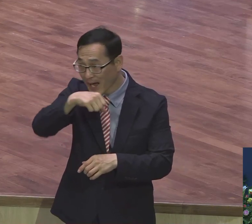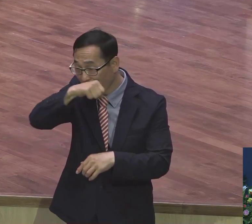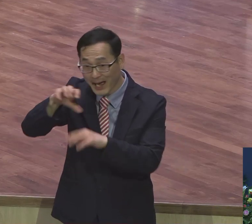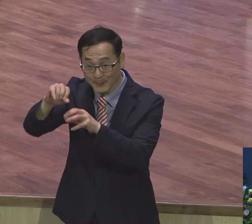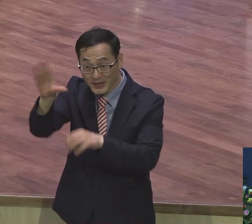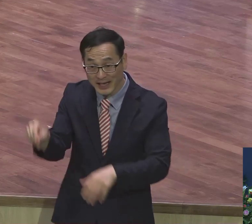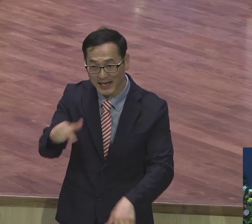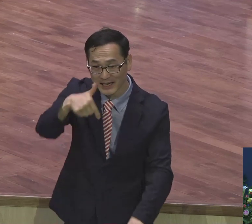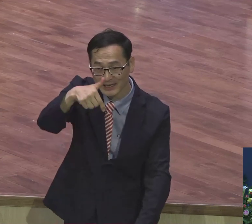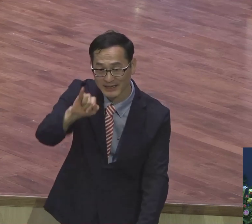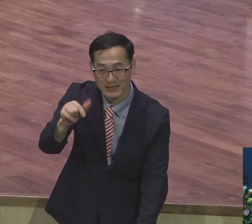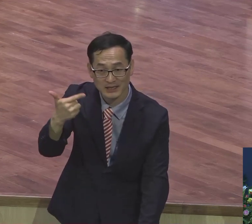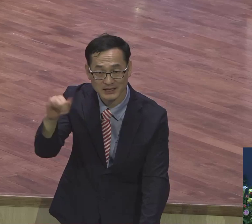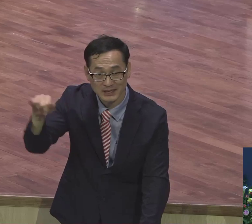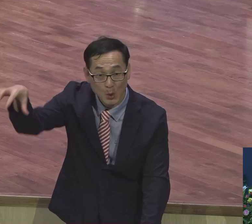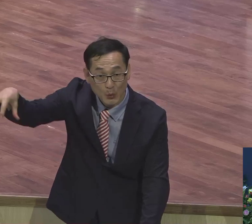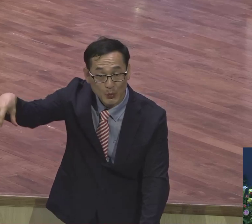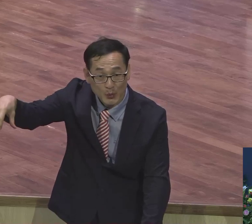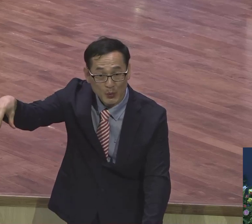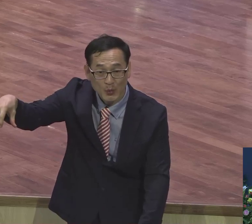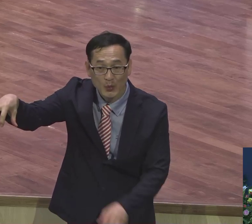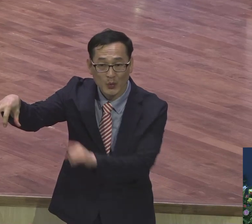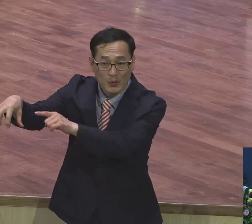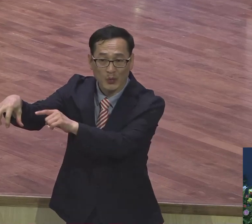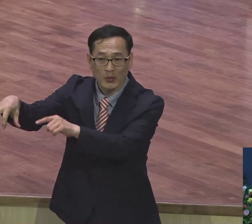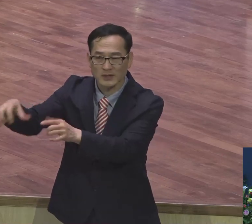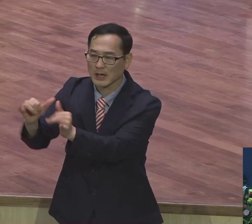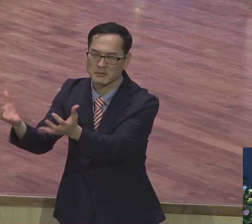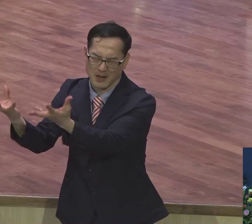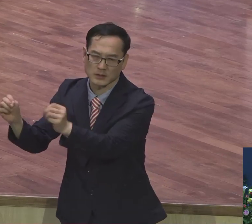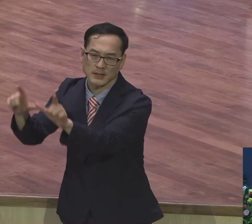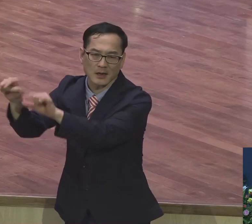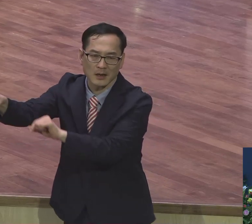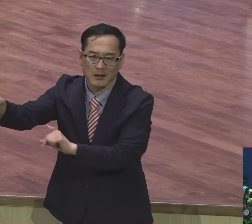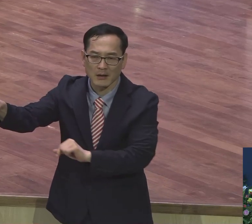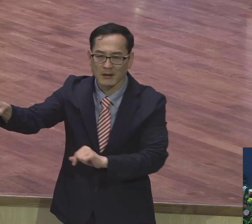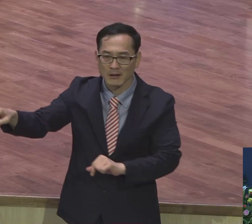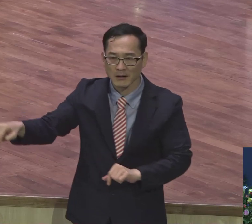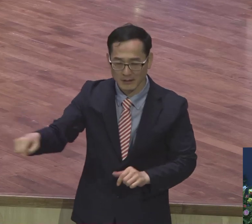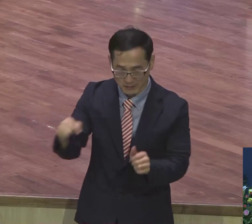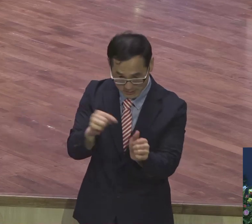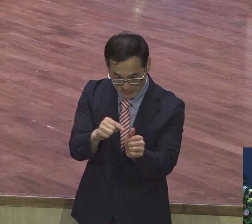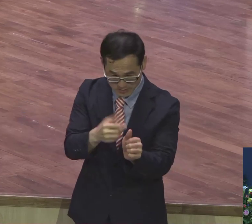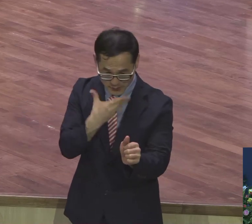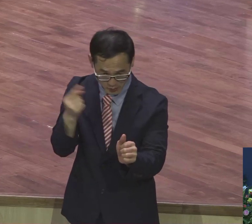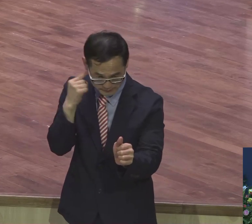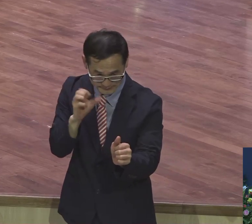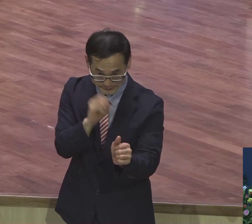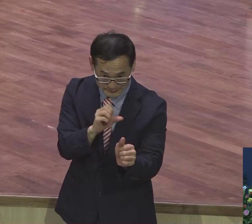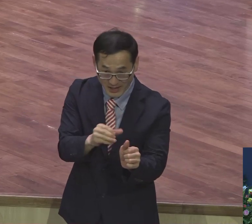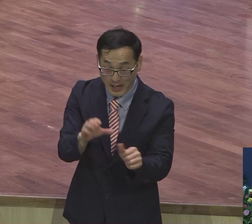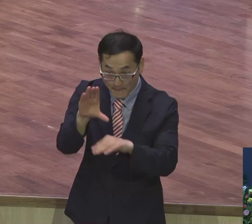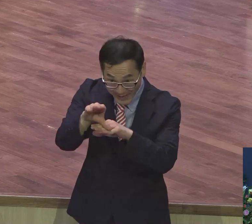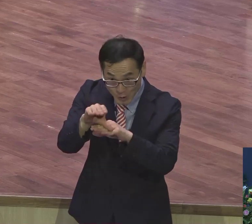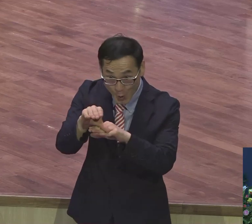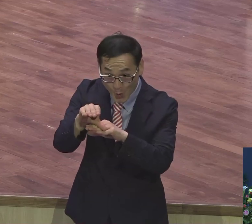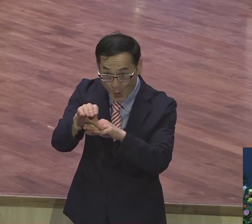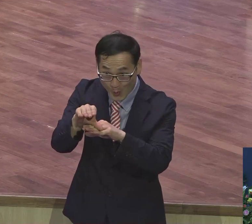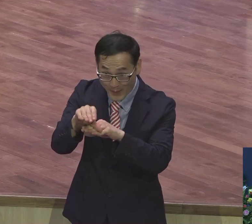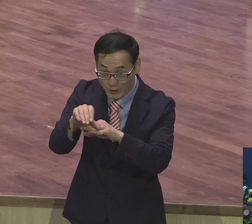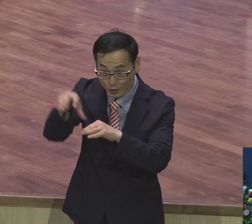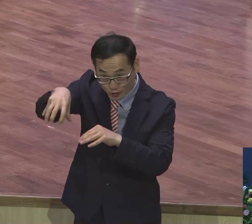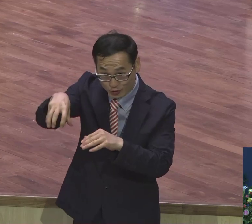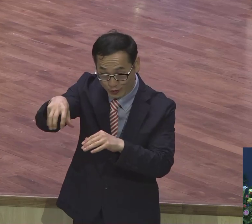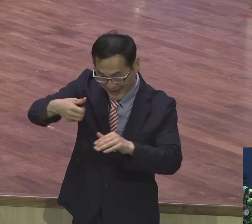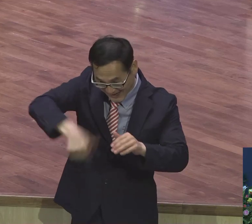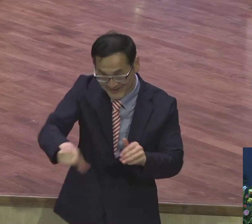몇 천만 살아요. 기니에서 너가 제2의 바울이 될 수 있고 제2의 유광소가 될 수 있다. 이 방송을 통해서 수많은 살 수